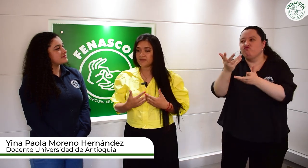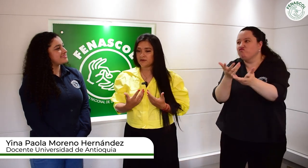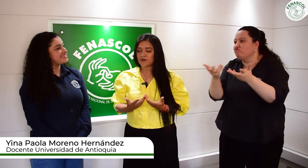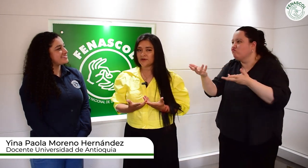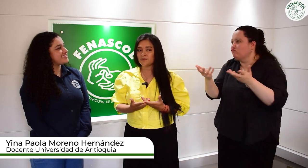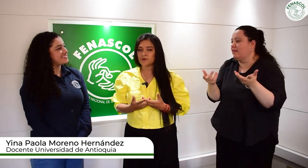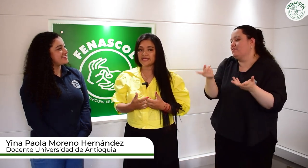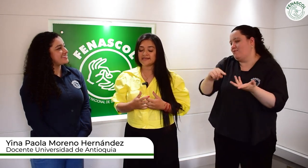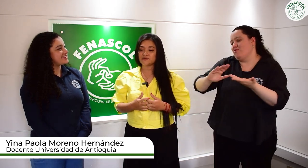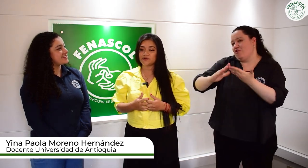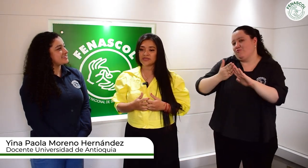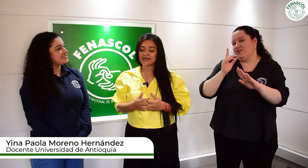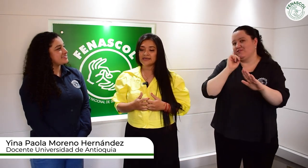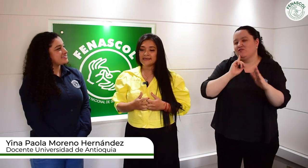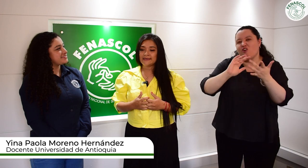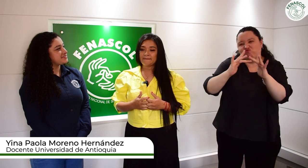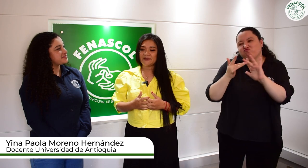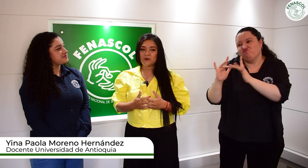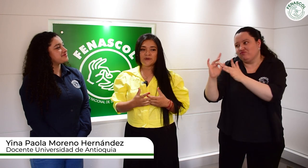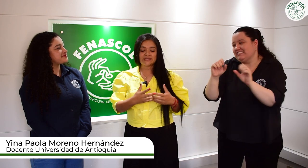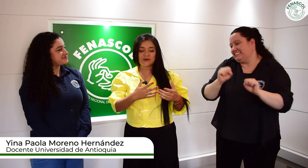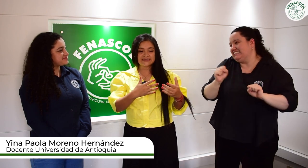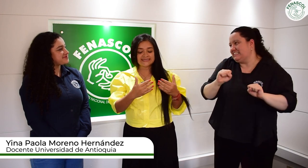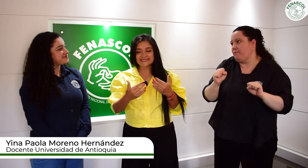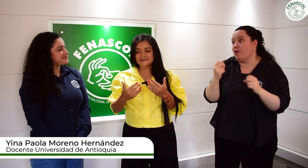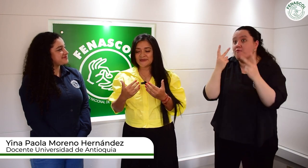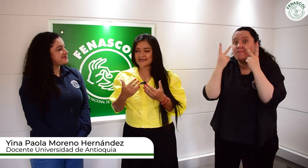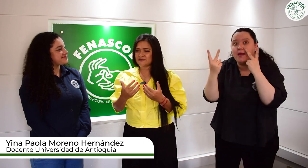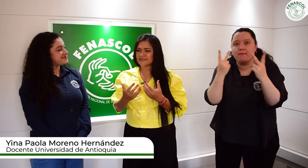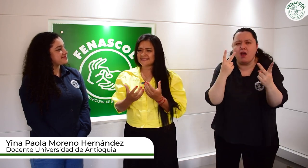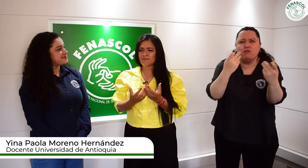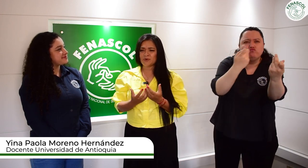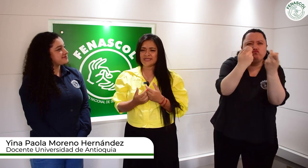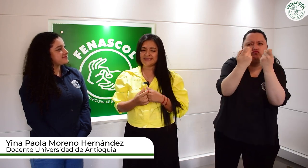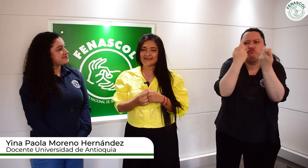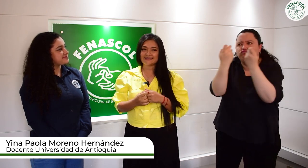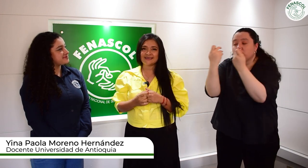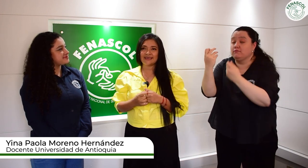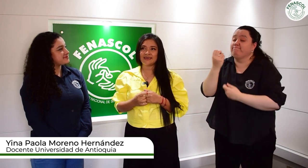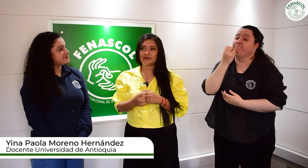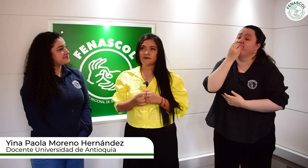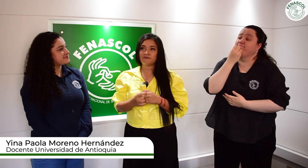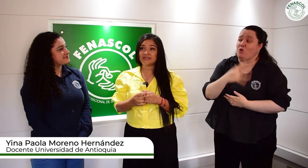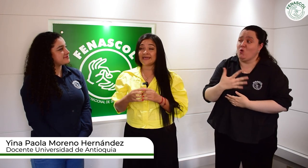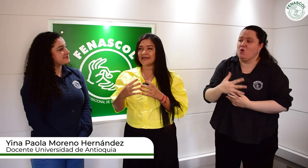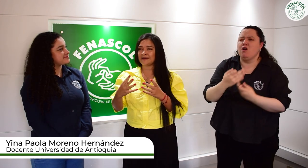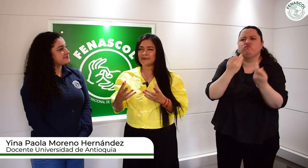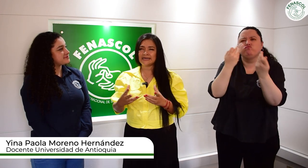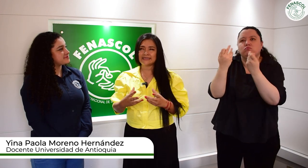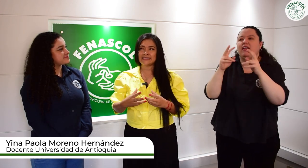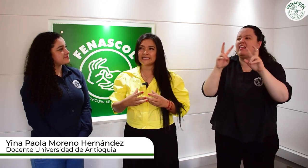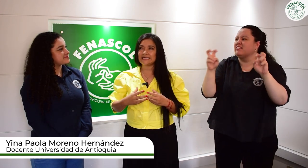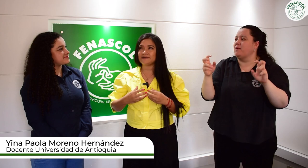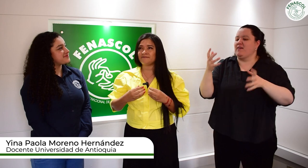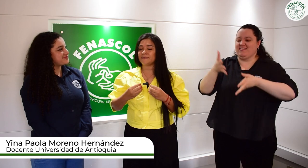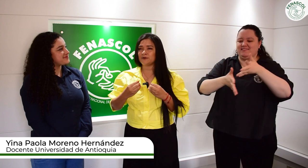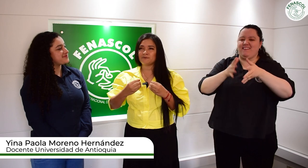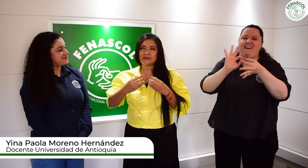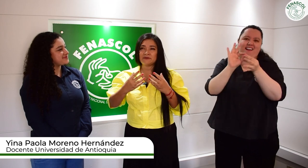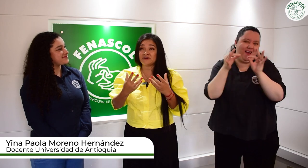la comunidad sorda, pero ver todas esas explicaciones tan bonitas frente a la gramática, pero también frente a la